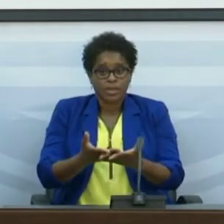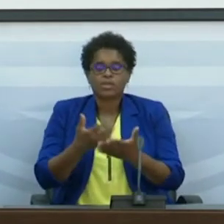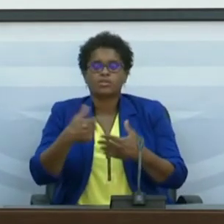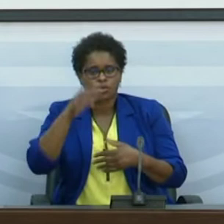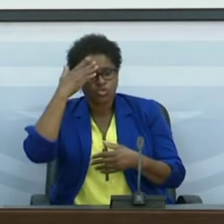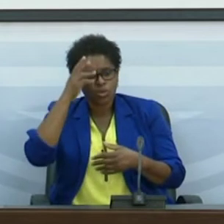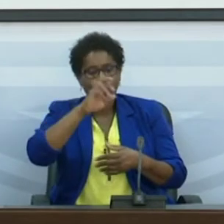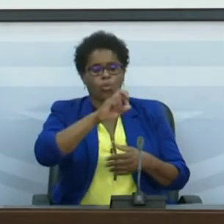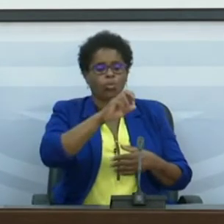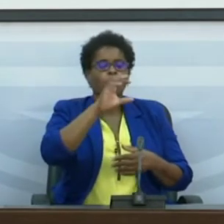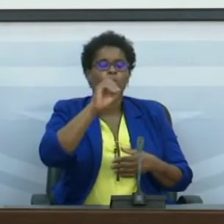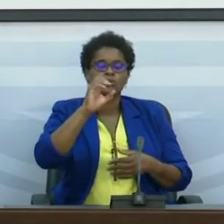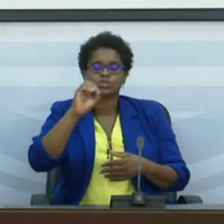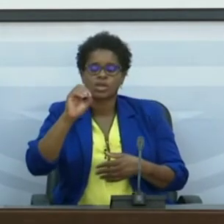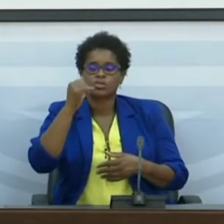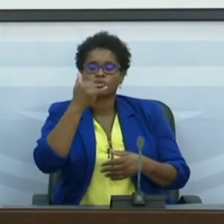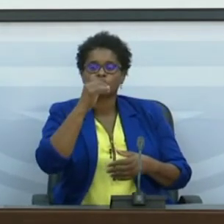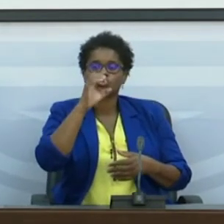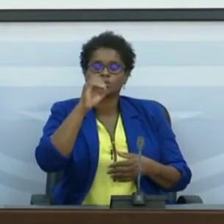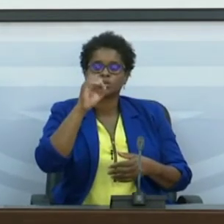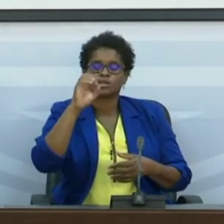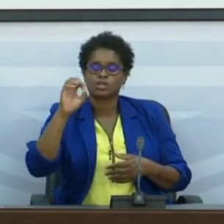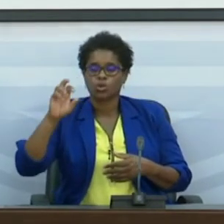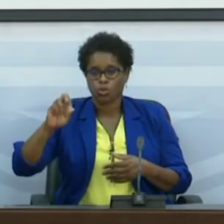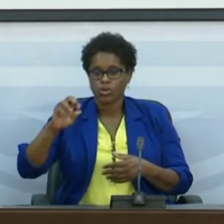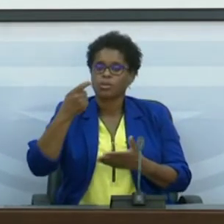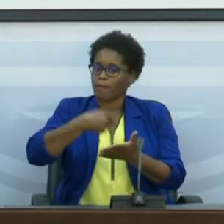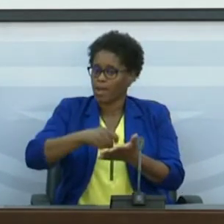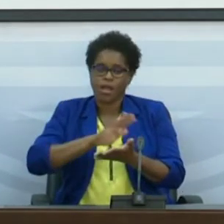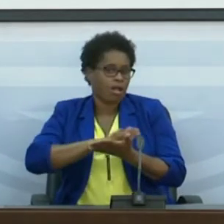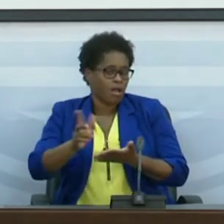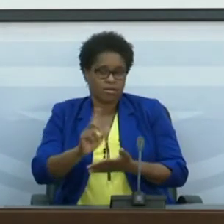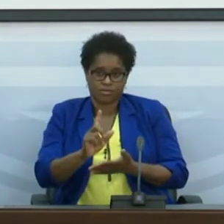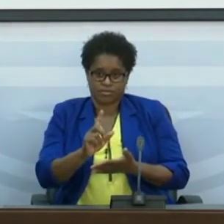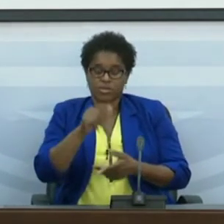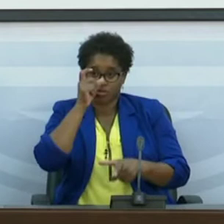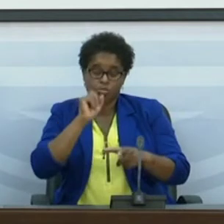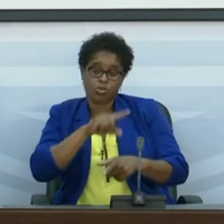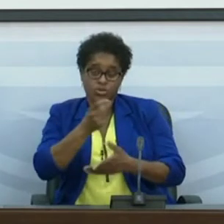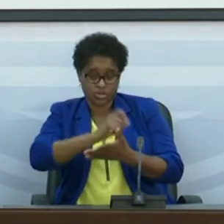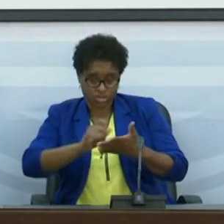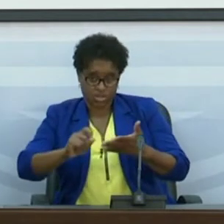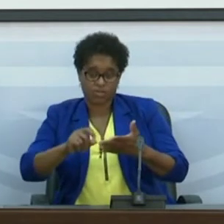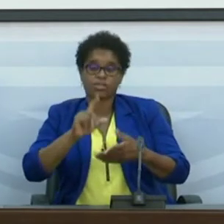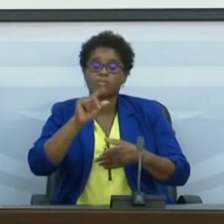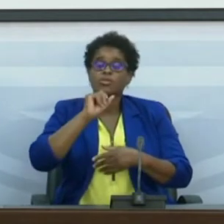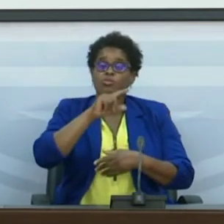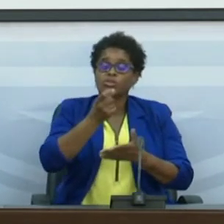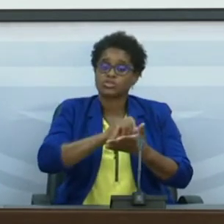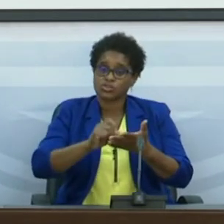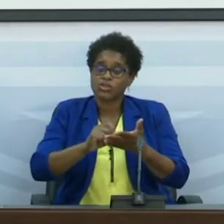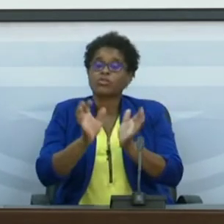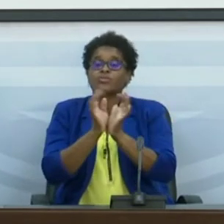número 800-2008, que é gratuito, as pessoas podem telefonar e se inscrever, podem se inscrever também através do site